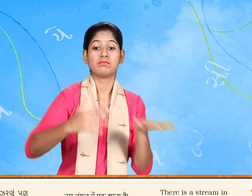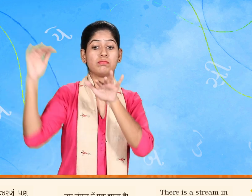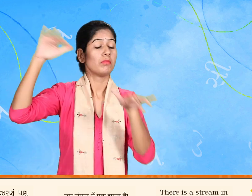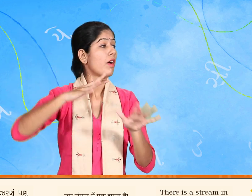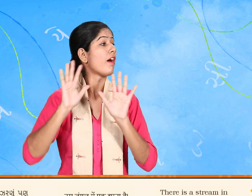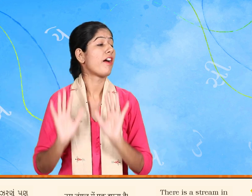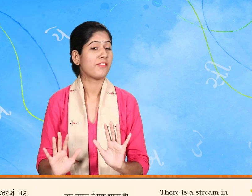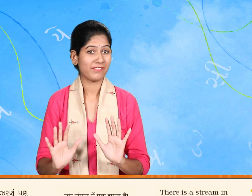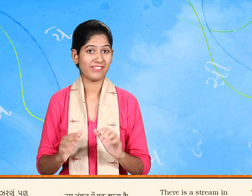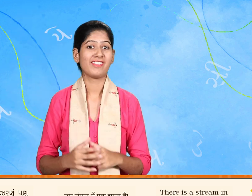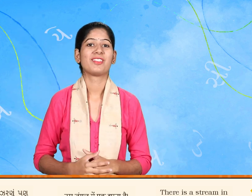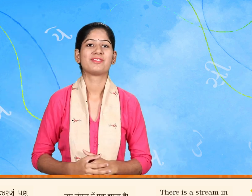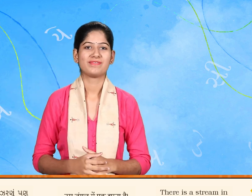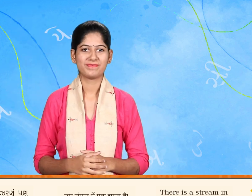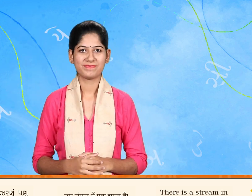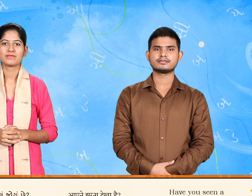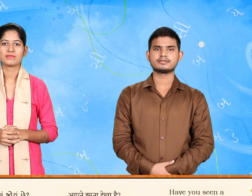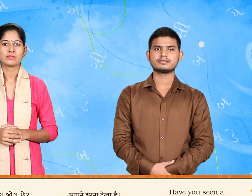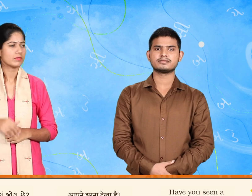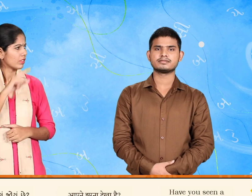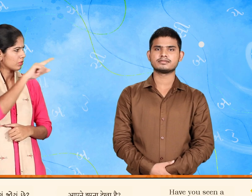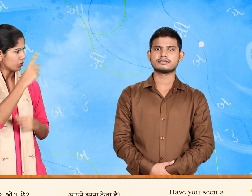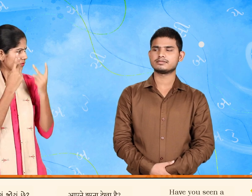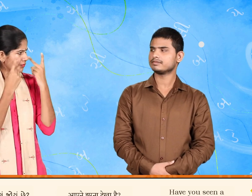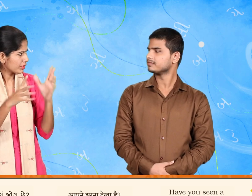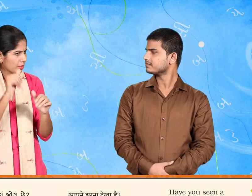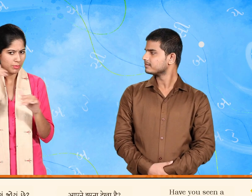તમે કોઈ જ જોયું છે